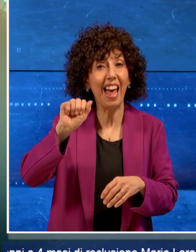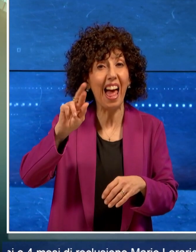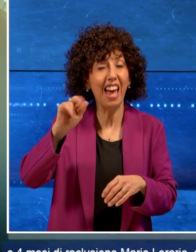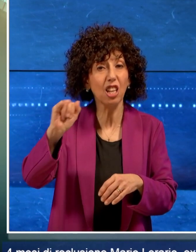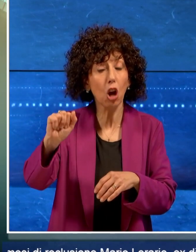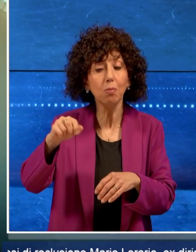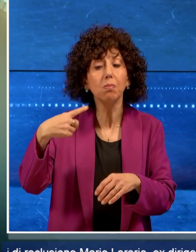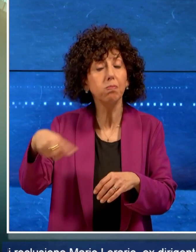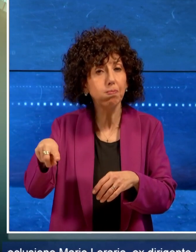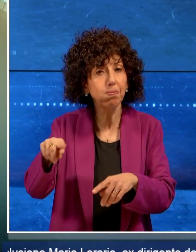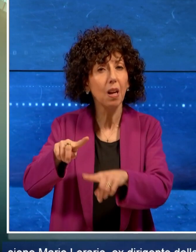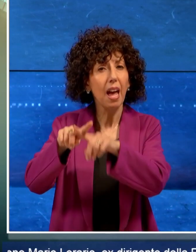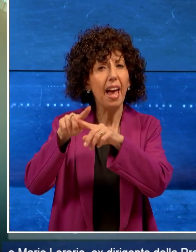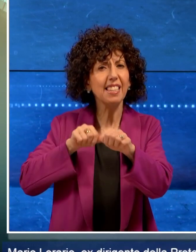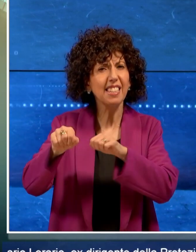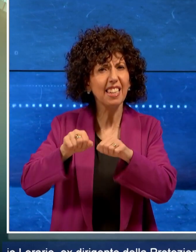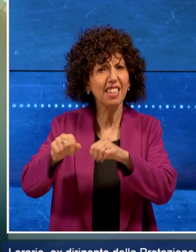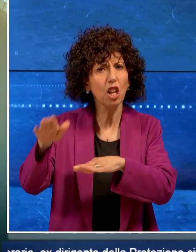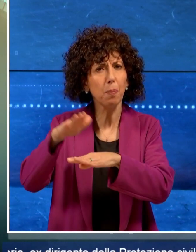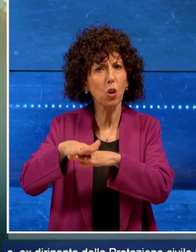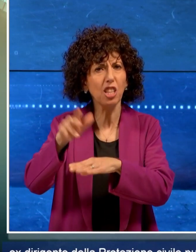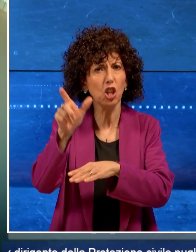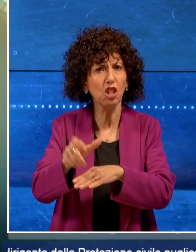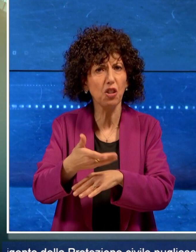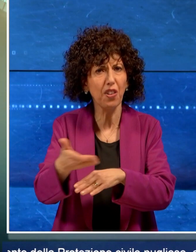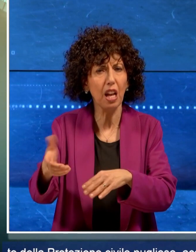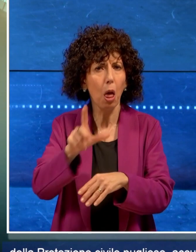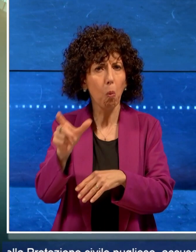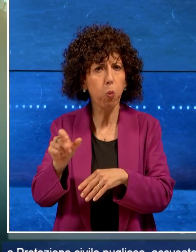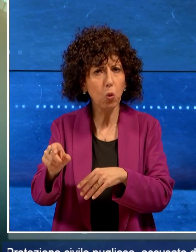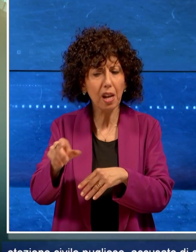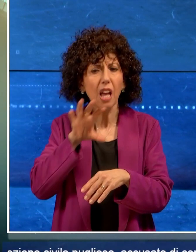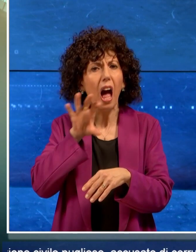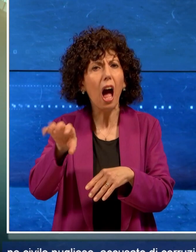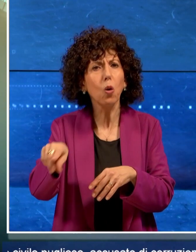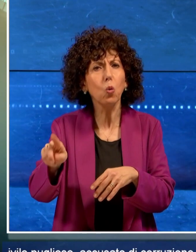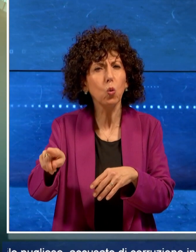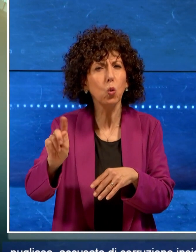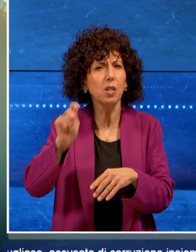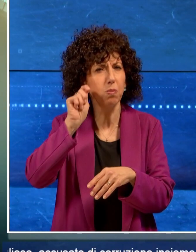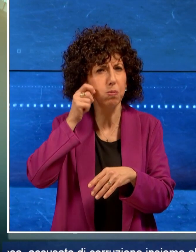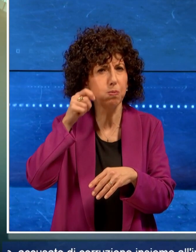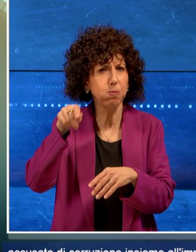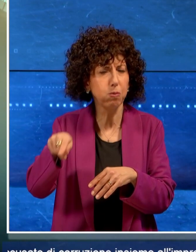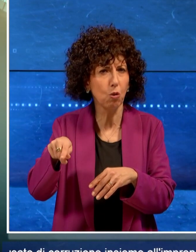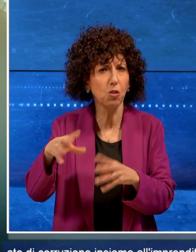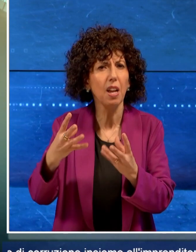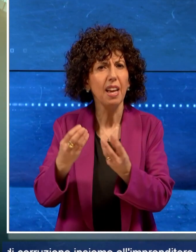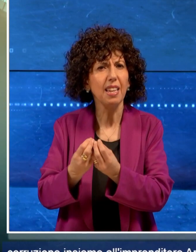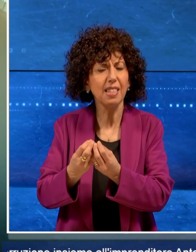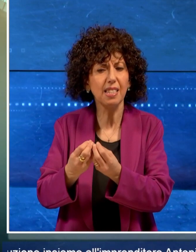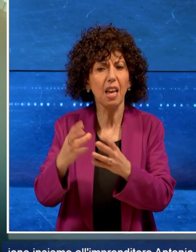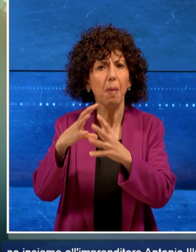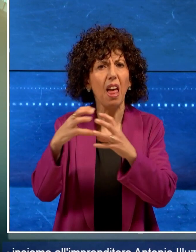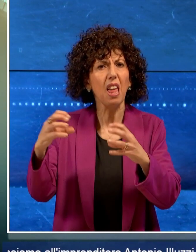ex dirigente della protezione civile pugliese accusato di corruzione insieme all